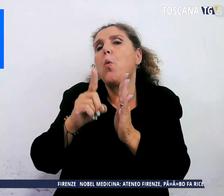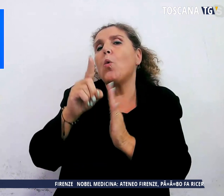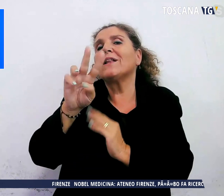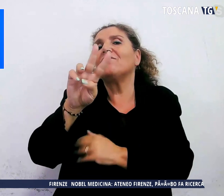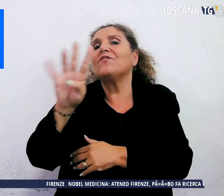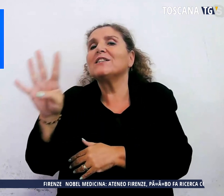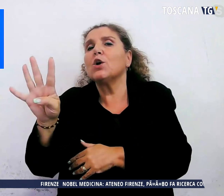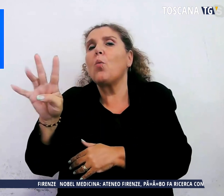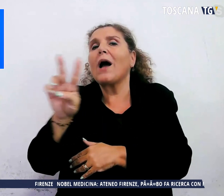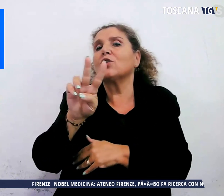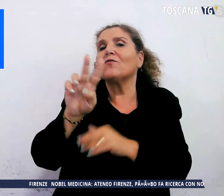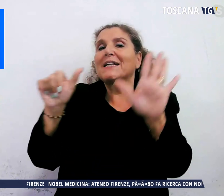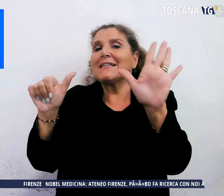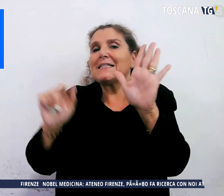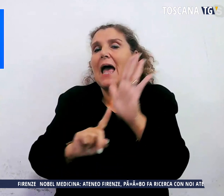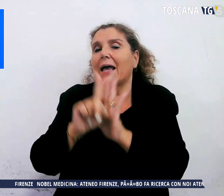26 gradi.